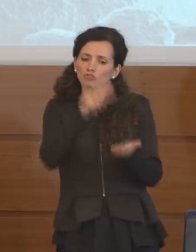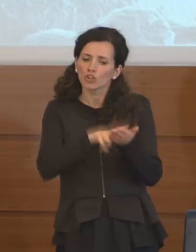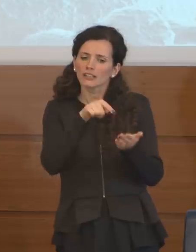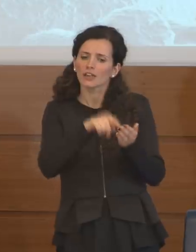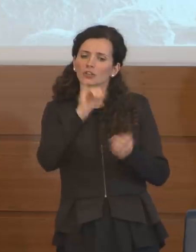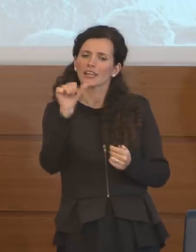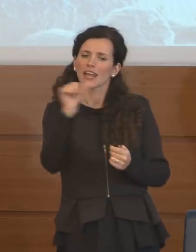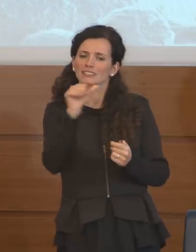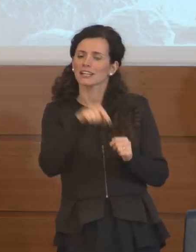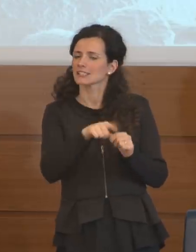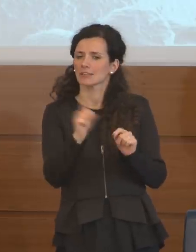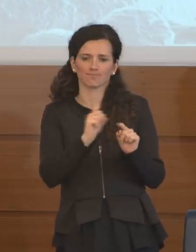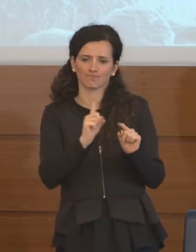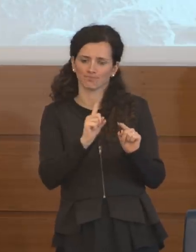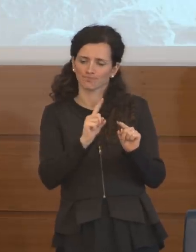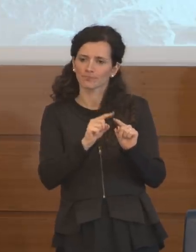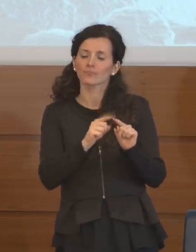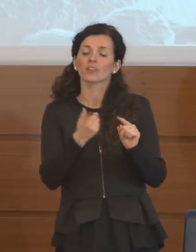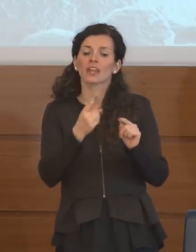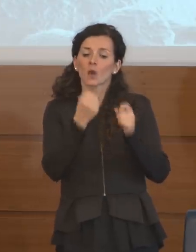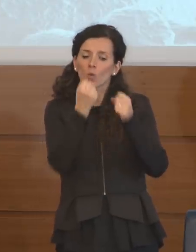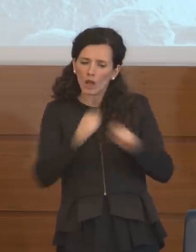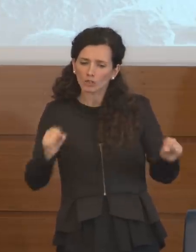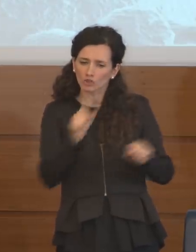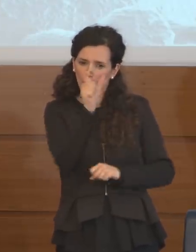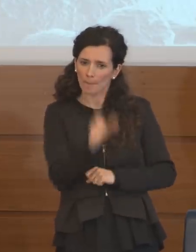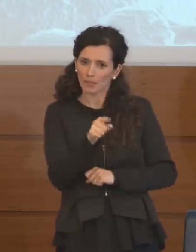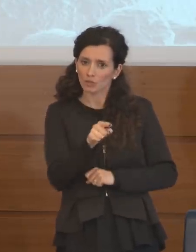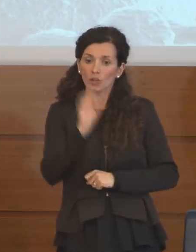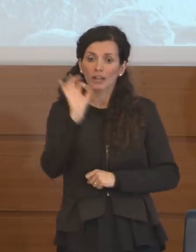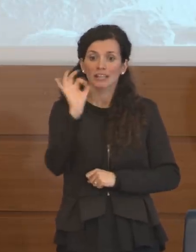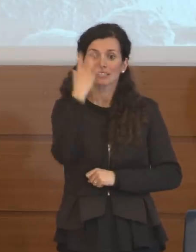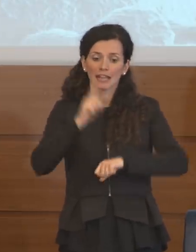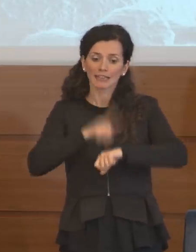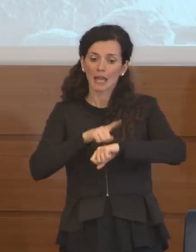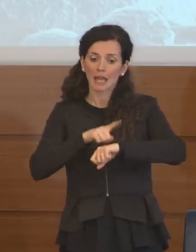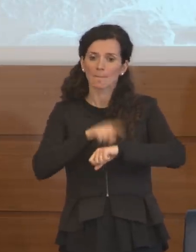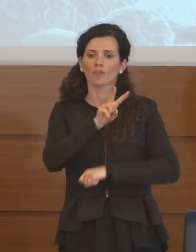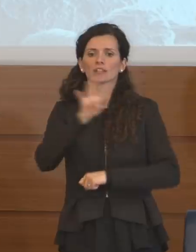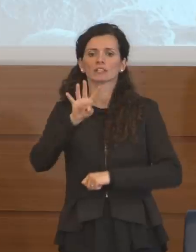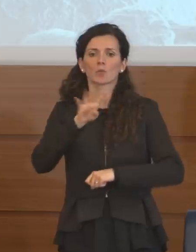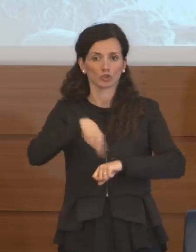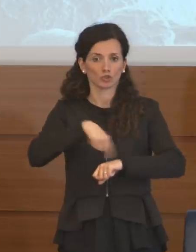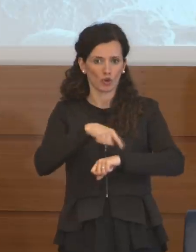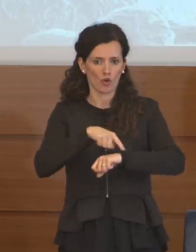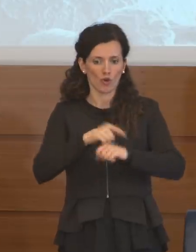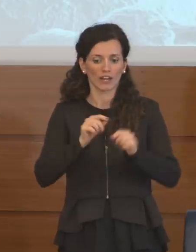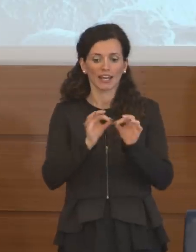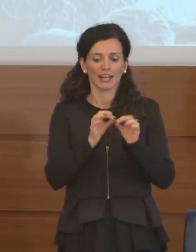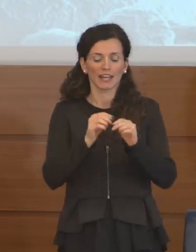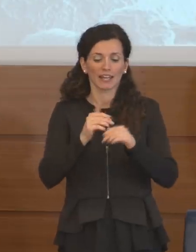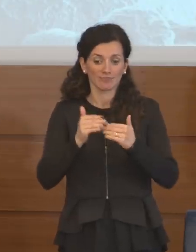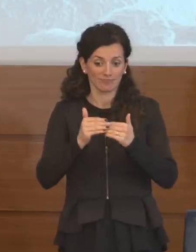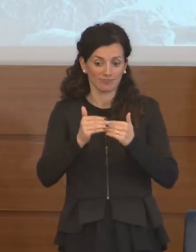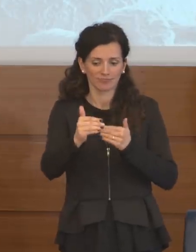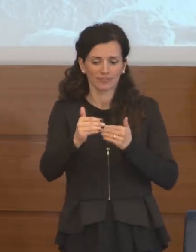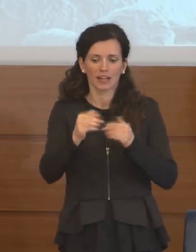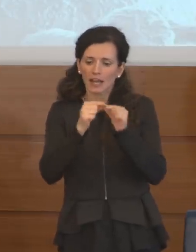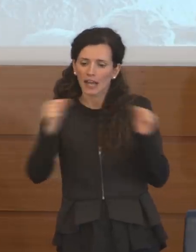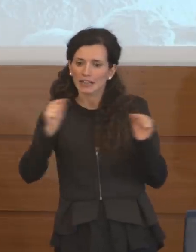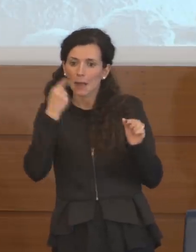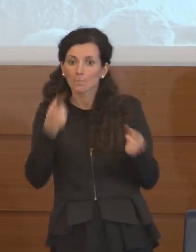tecnicamente la guarigione avviene se a distanza di 24 ore si fanno due tamponi e il tampone è negativo.